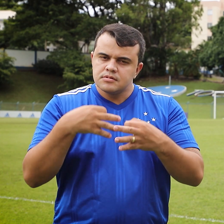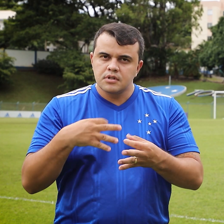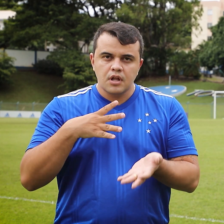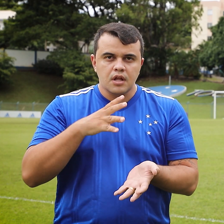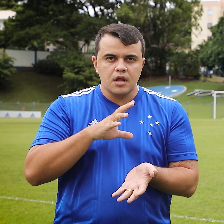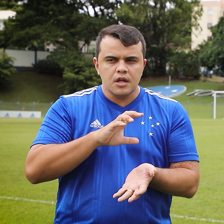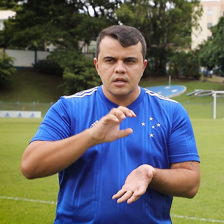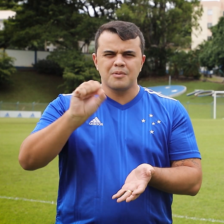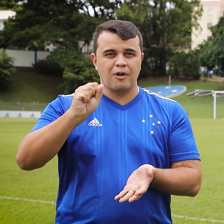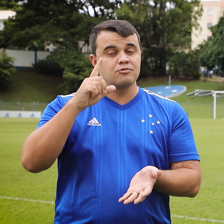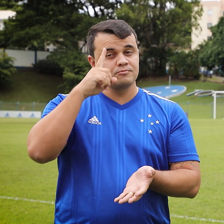no interior do Rio de Janeiro.